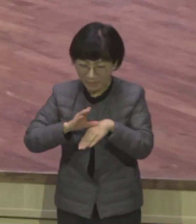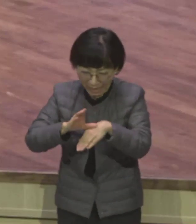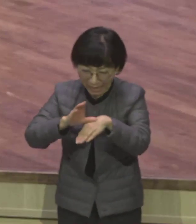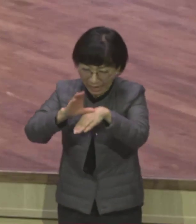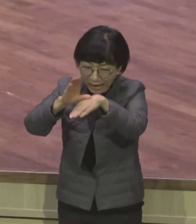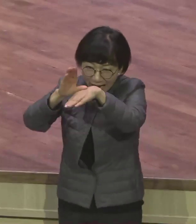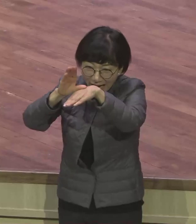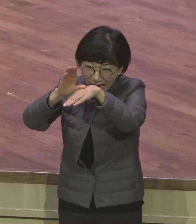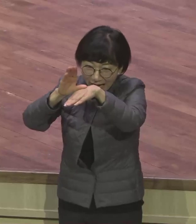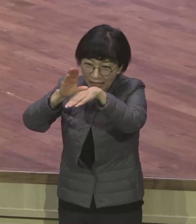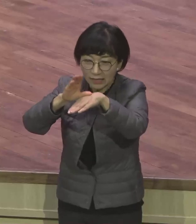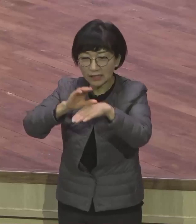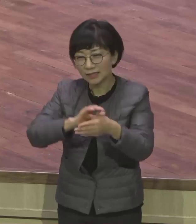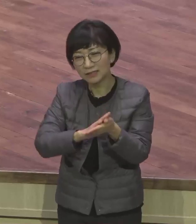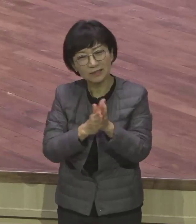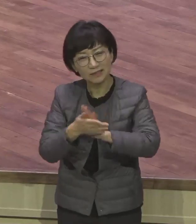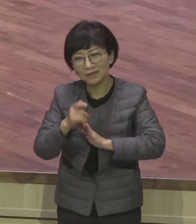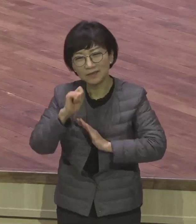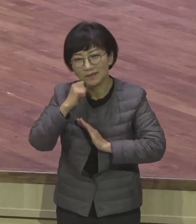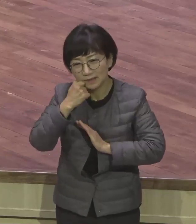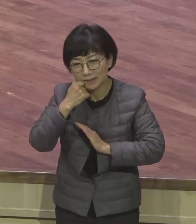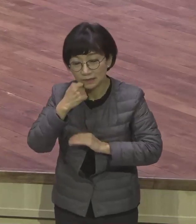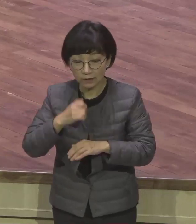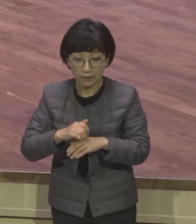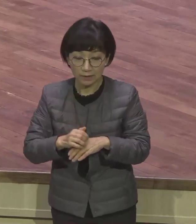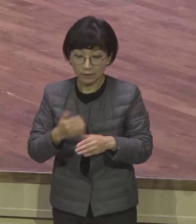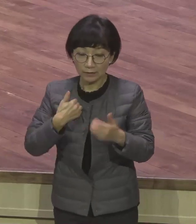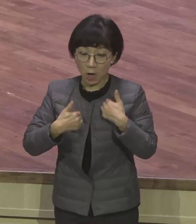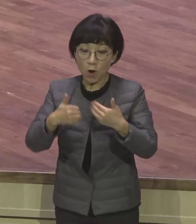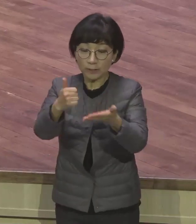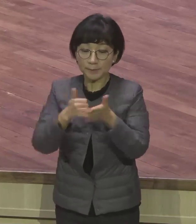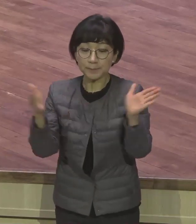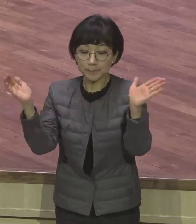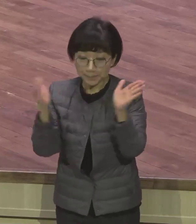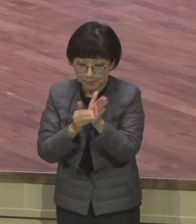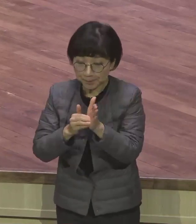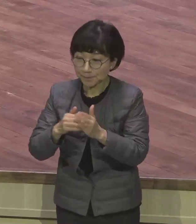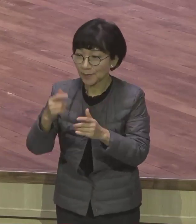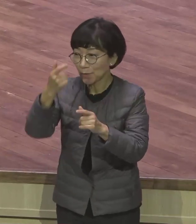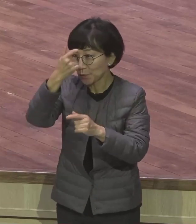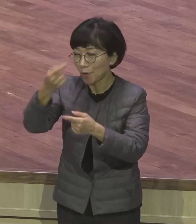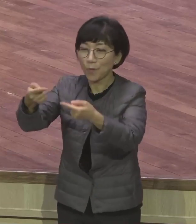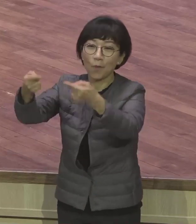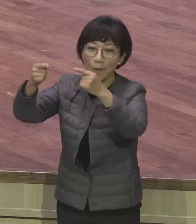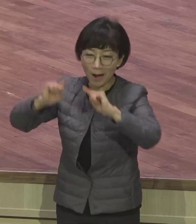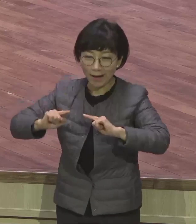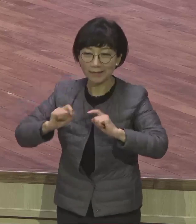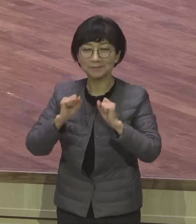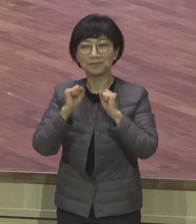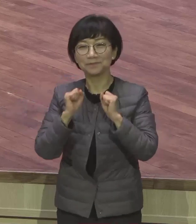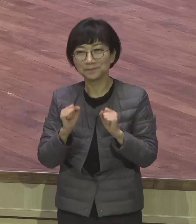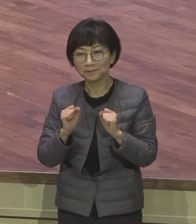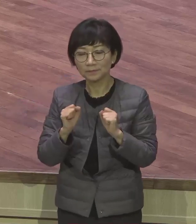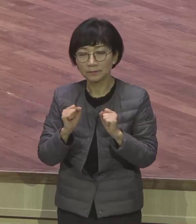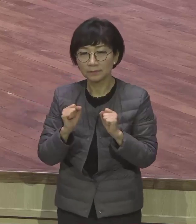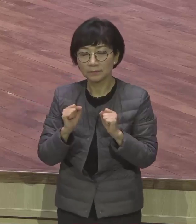이래가지고 이제 교회를 한다 이래가지고 이제 이렇게 못 말리는 겁니다 이거지 이거 빼내는데